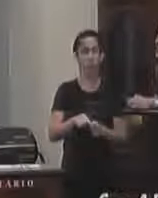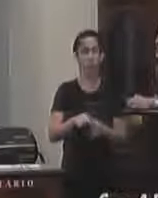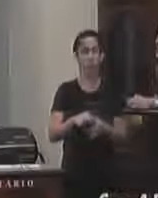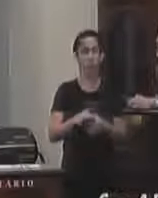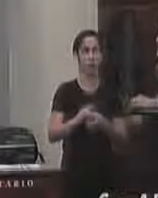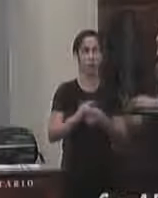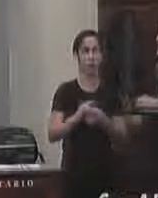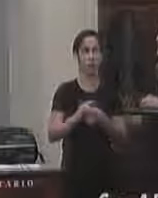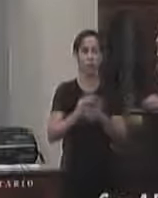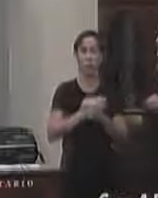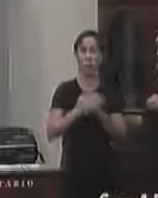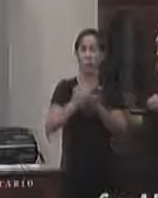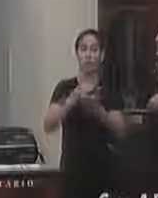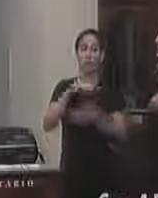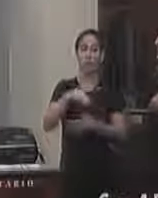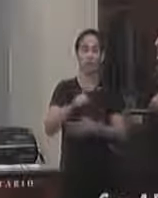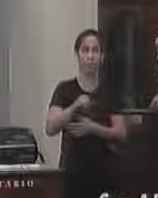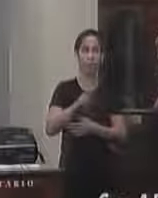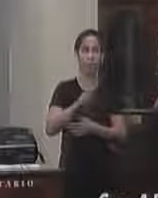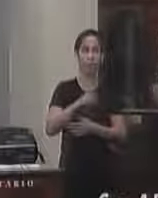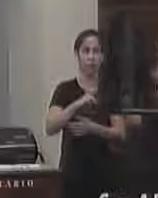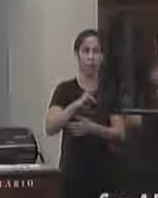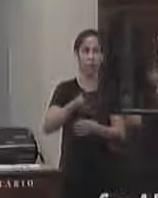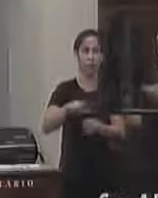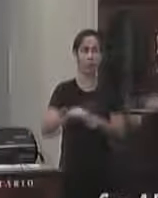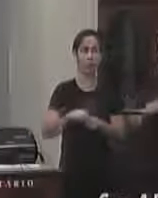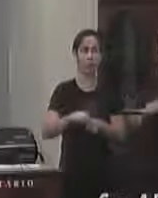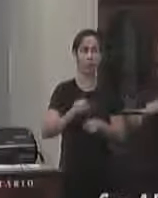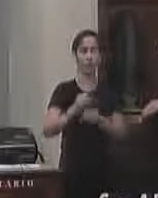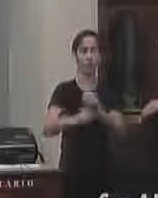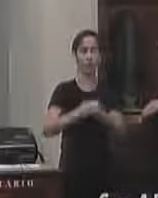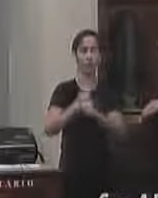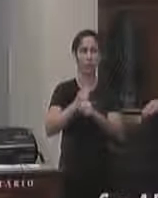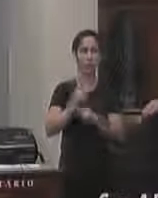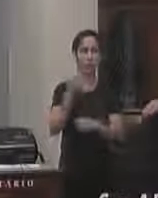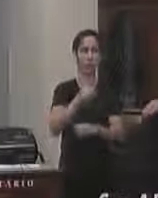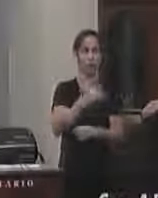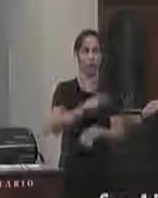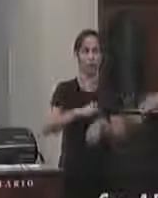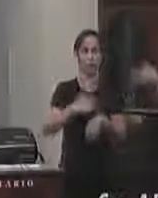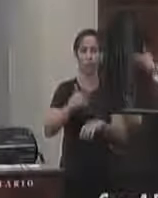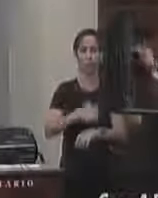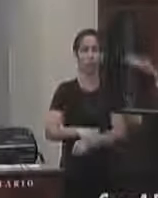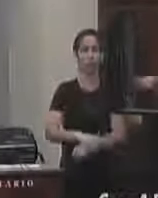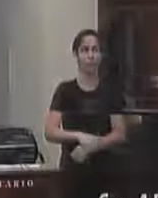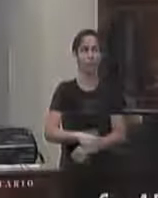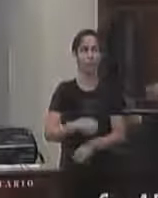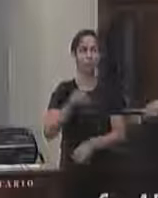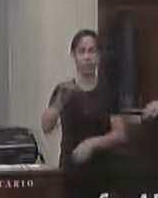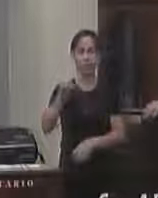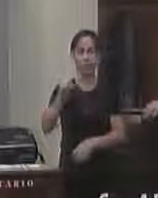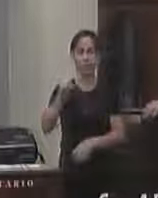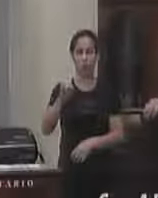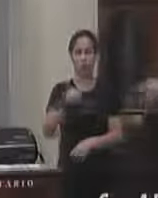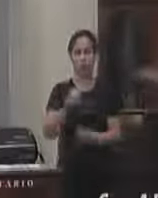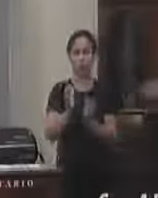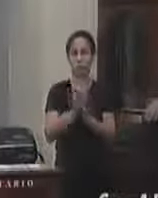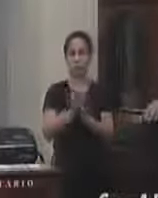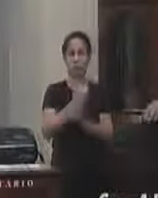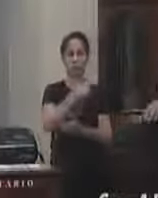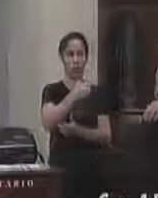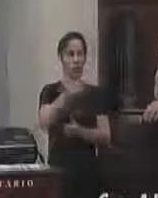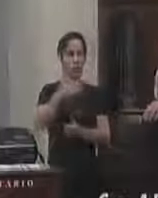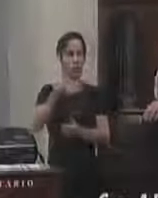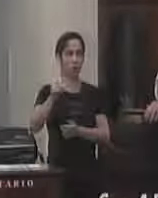maternal a gente está buscando eu acredito que o ano que vem a gente consiga mais ainda oito turmas 118 alunos